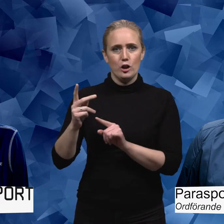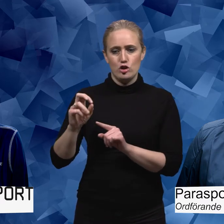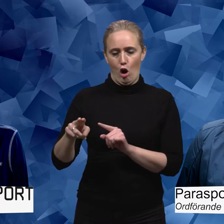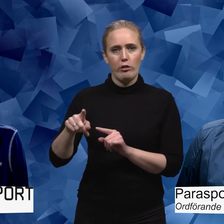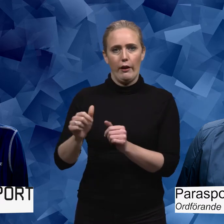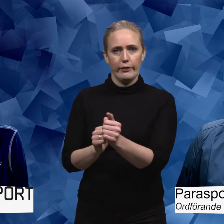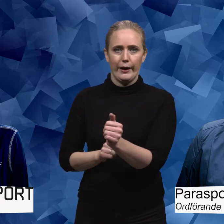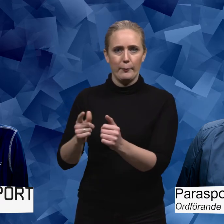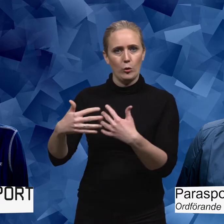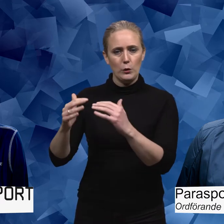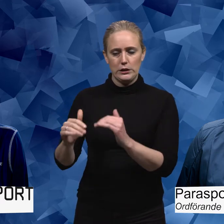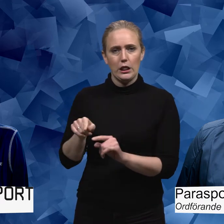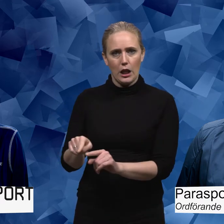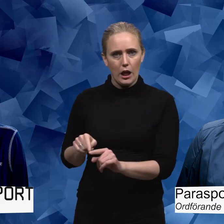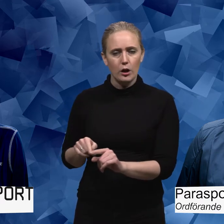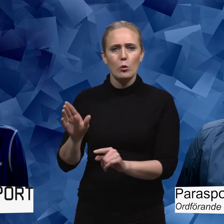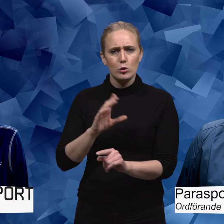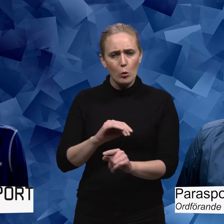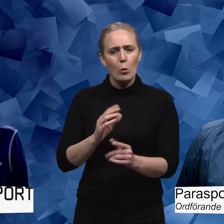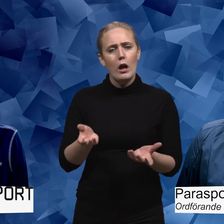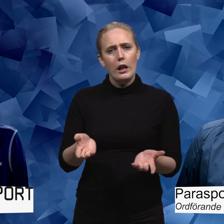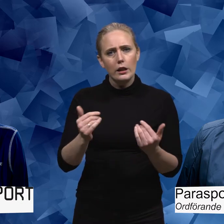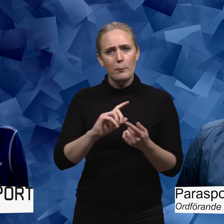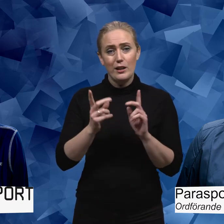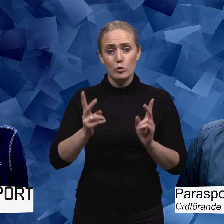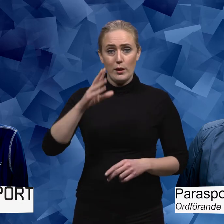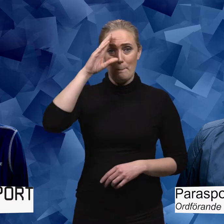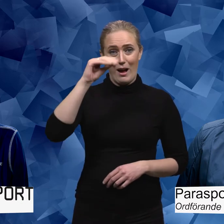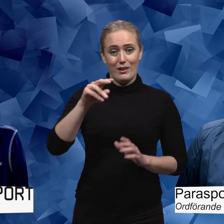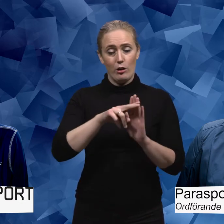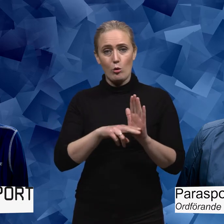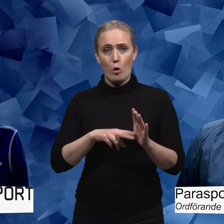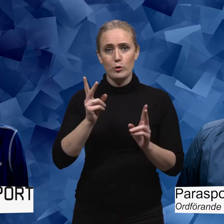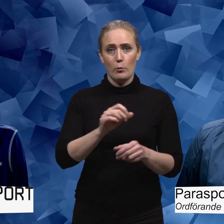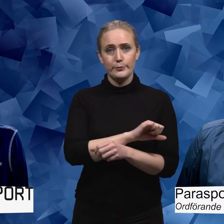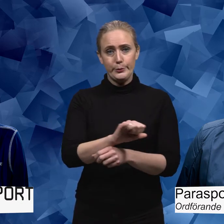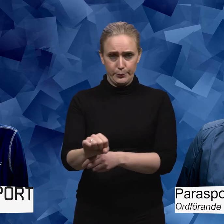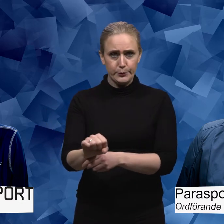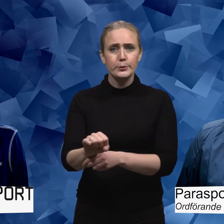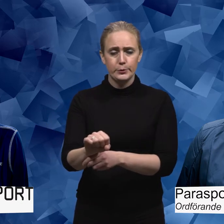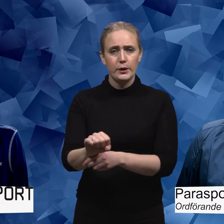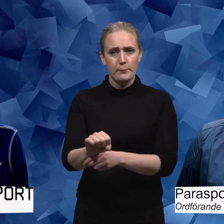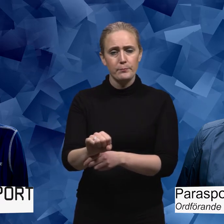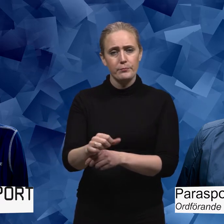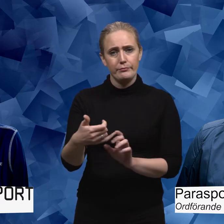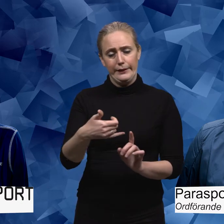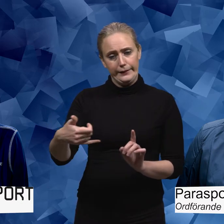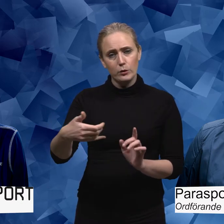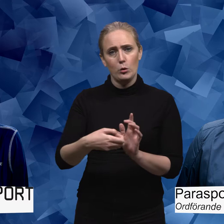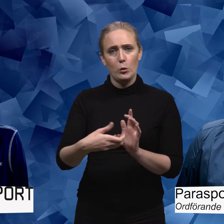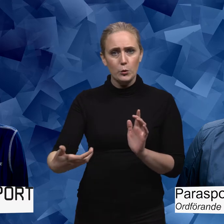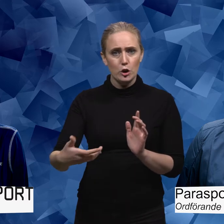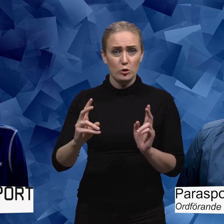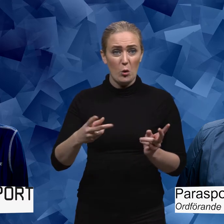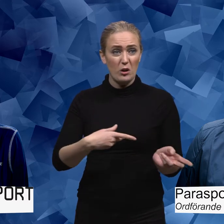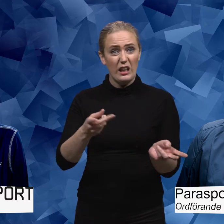tredjekön. Och då tror jag också att det blir lätt att det blir den manliga normen som kan bli rådande eftersom det